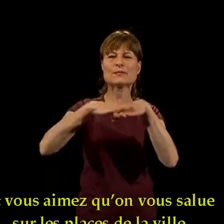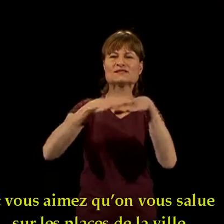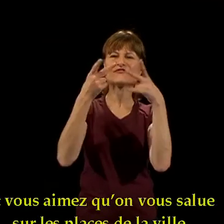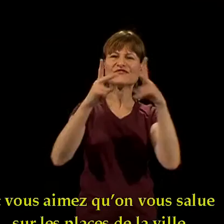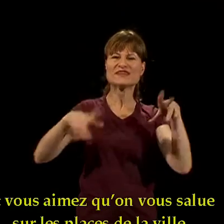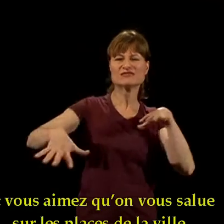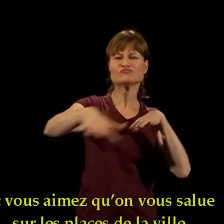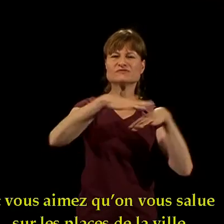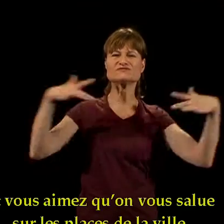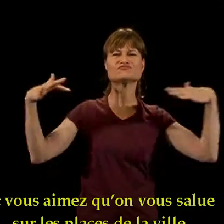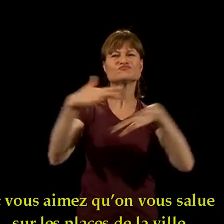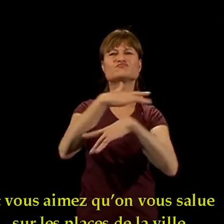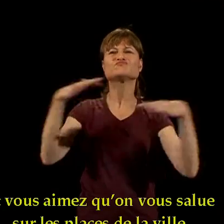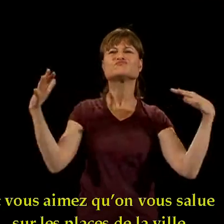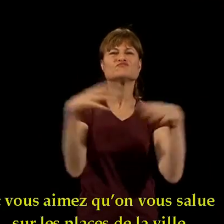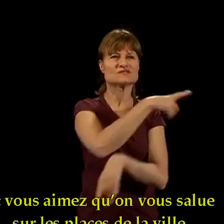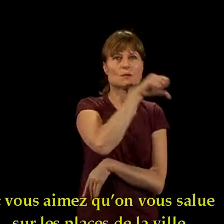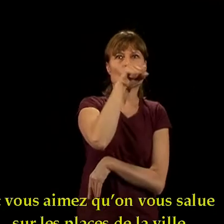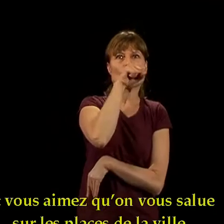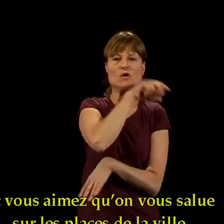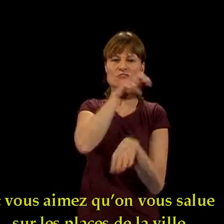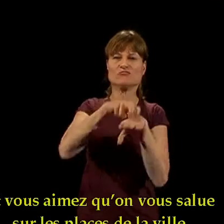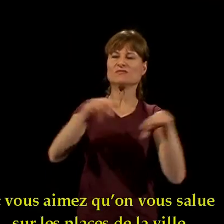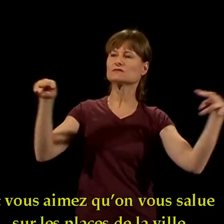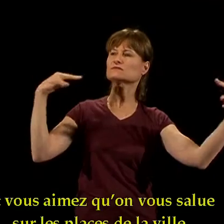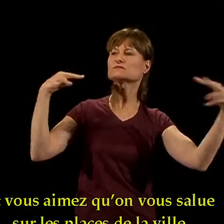Et vous aimez qu'on vous salue sur les places de la ville.